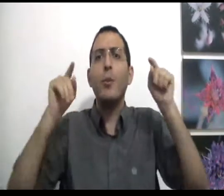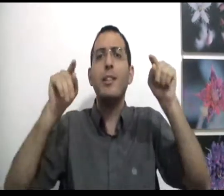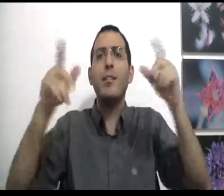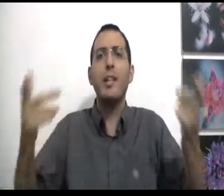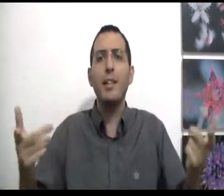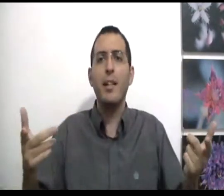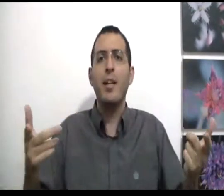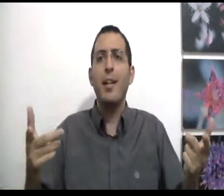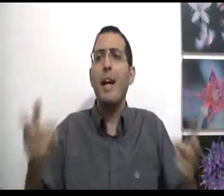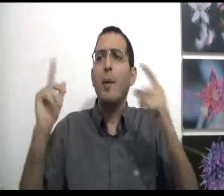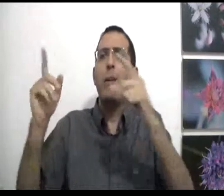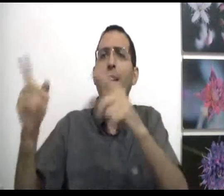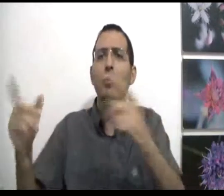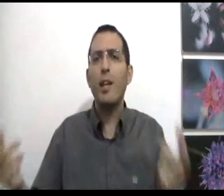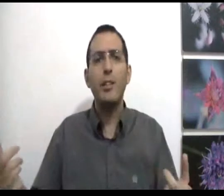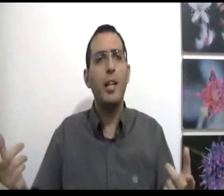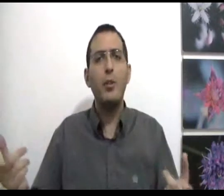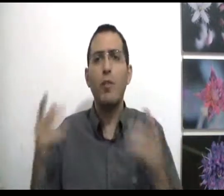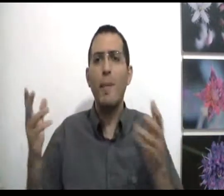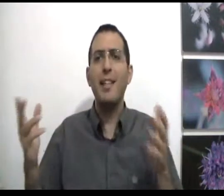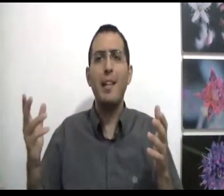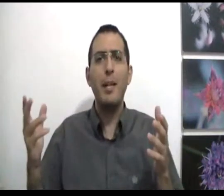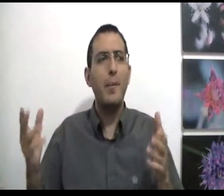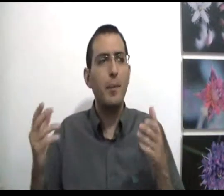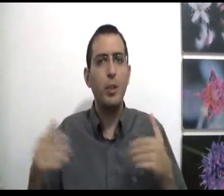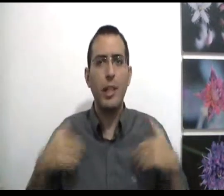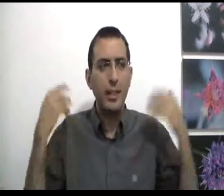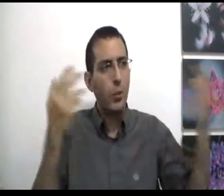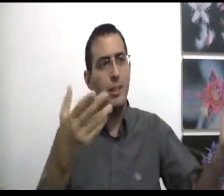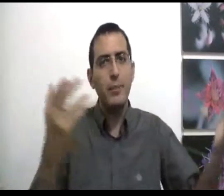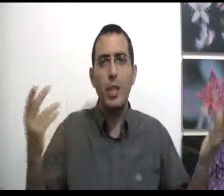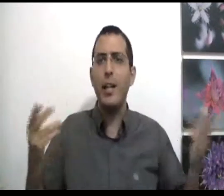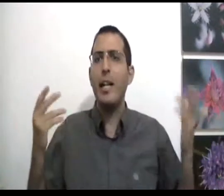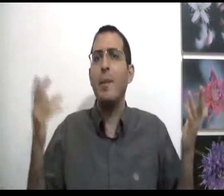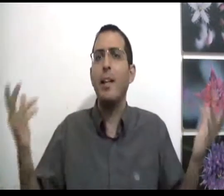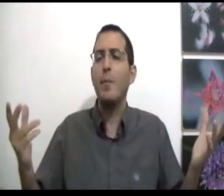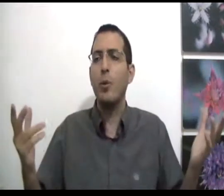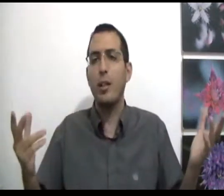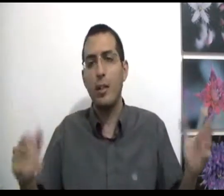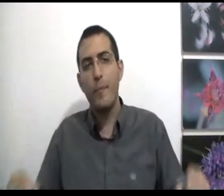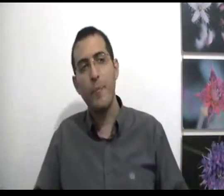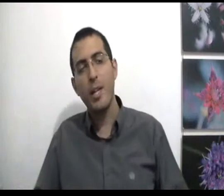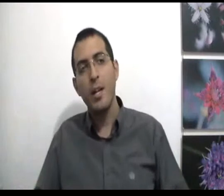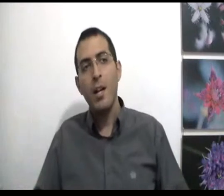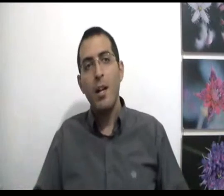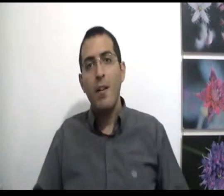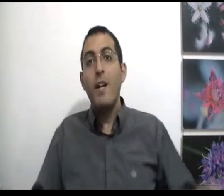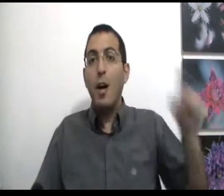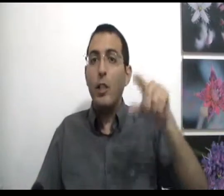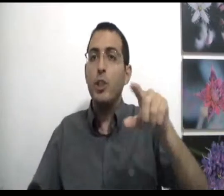רוצה דווקא את זה למה כל כך חשוב לך שיהיה לך טוב למה אתה אדם אלים למה שלא תגיד אני רוצה גם שלירה למה אתה אלים כל כך והעונש